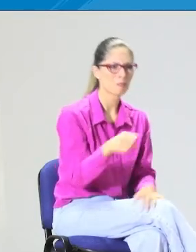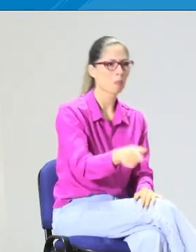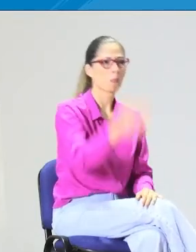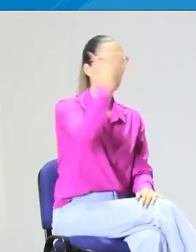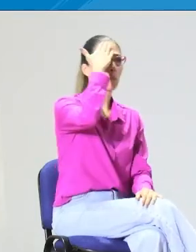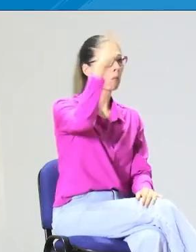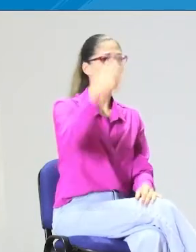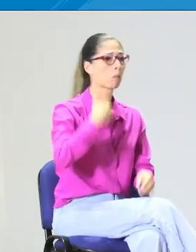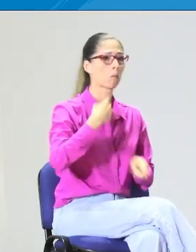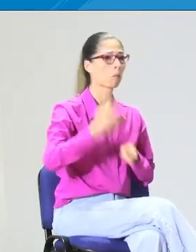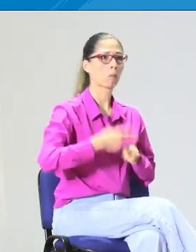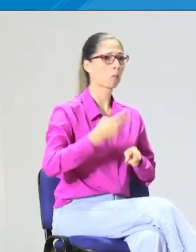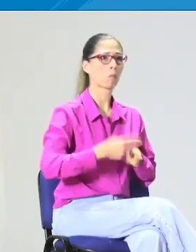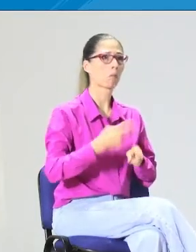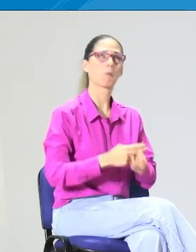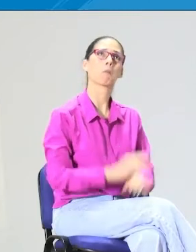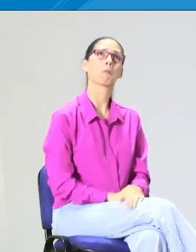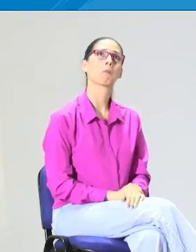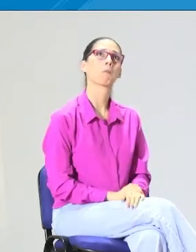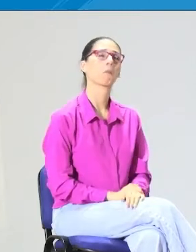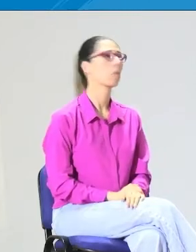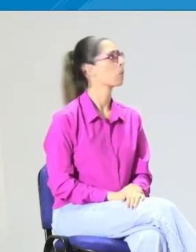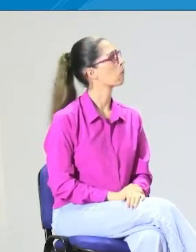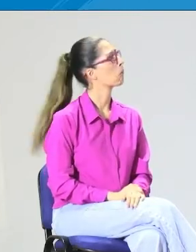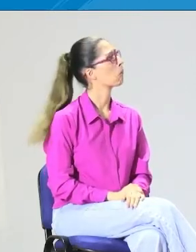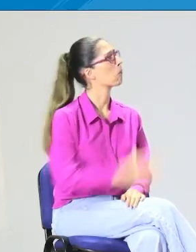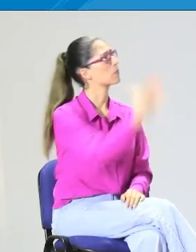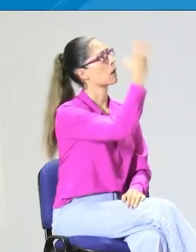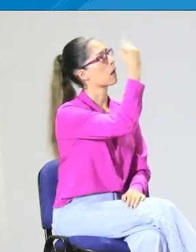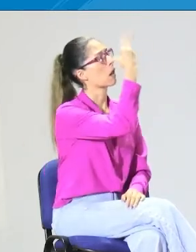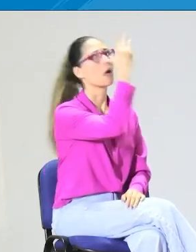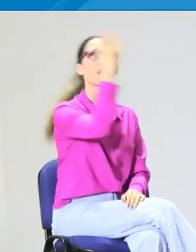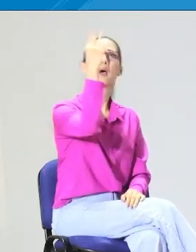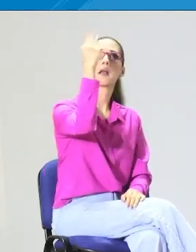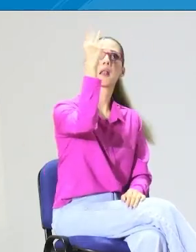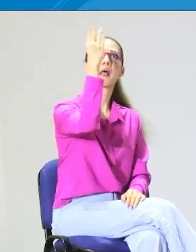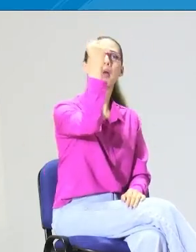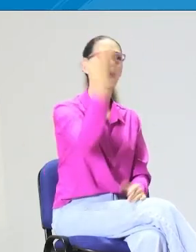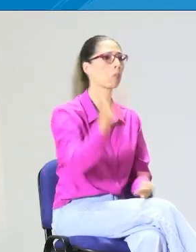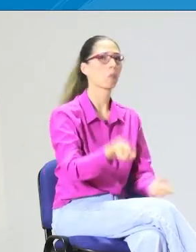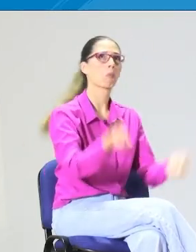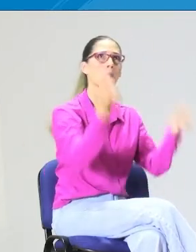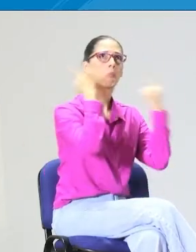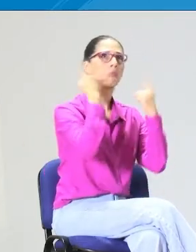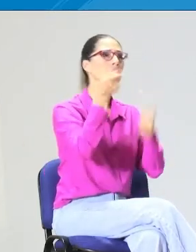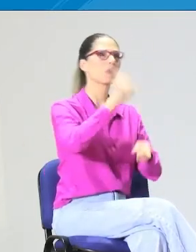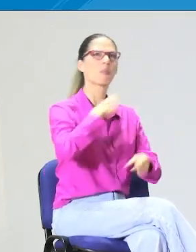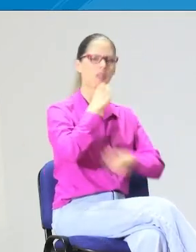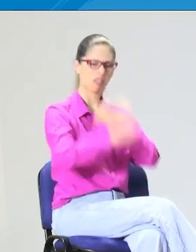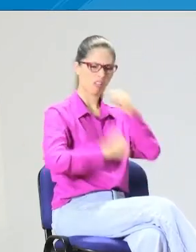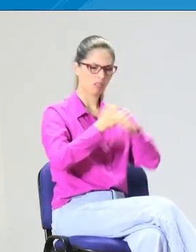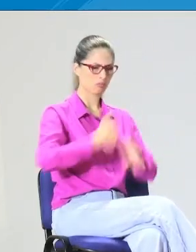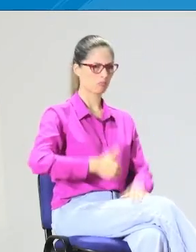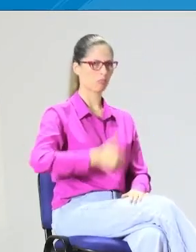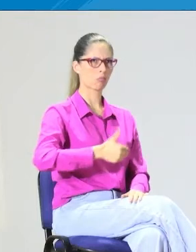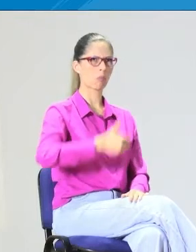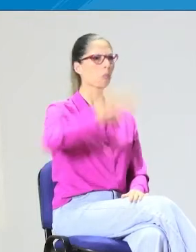sus aspectos. Pero en el caso de los niños sordos, en hogares, generalmente oyentes, no tienen ese